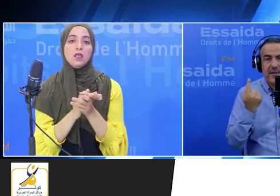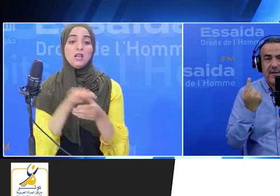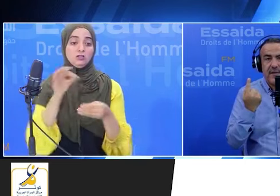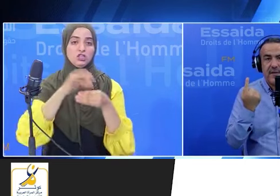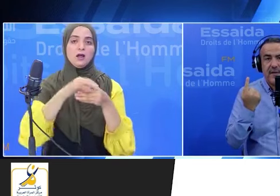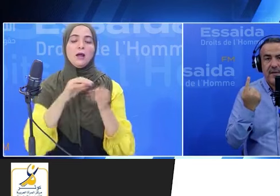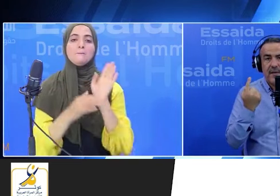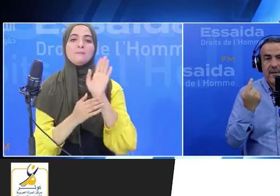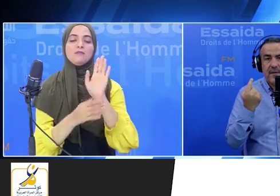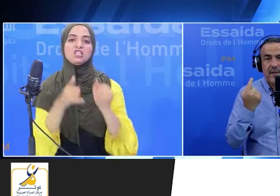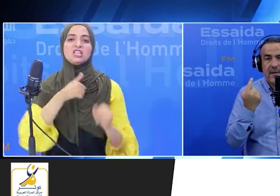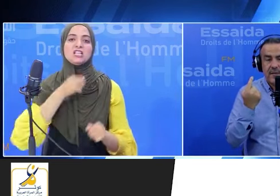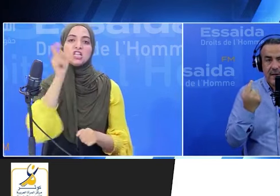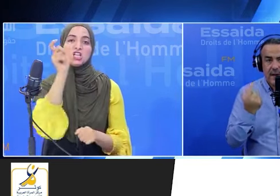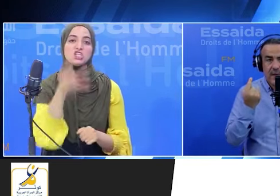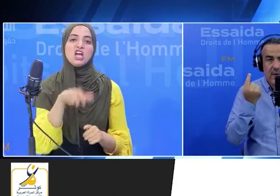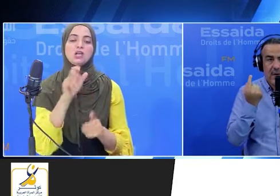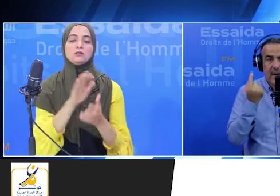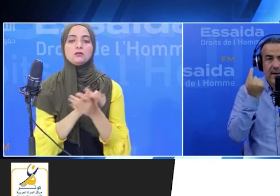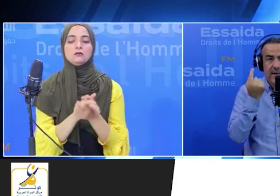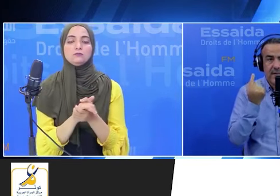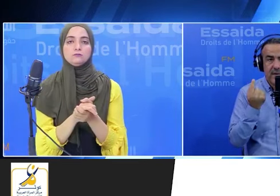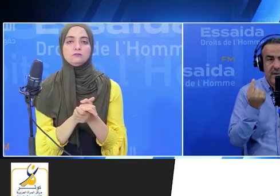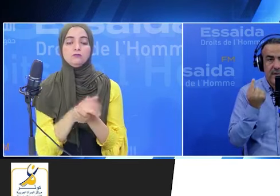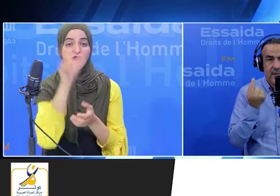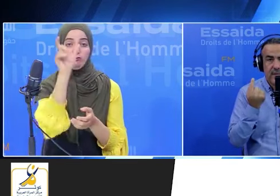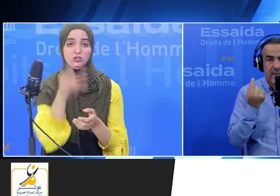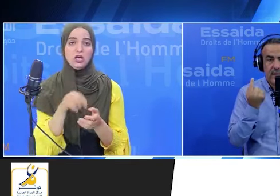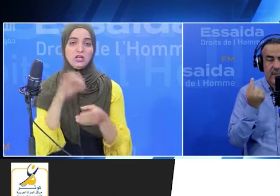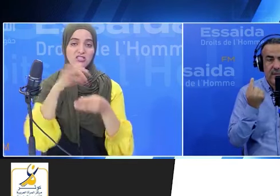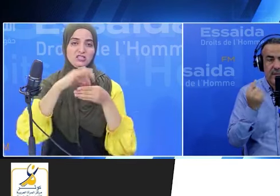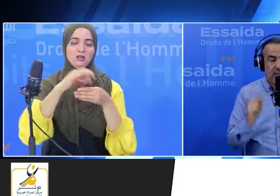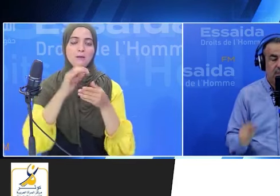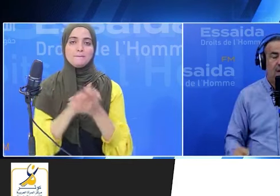الأفراد الانتخاب ولا على الأفراد